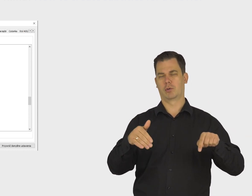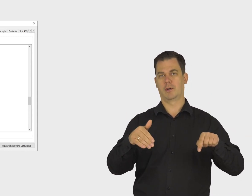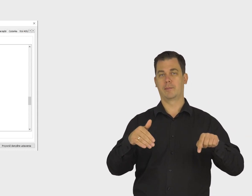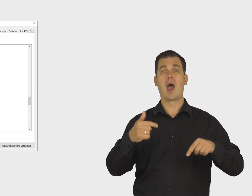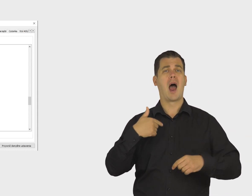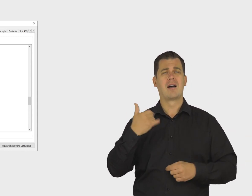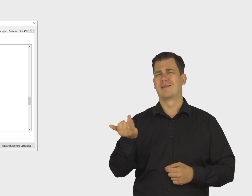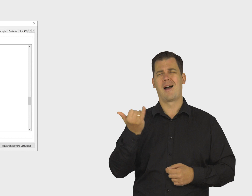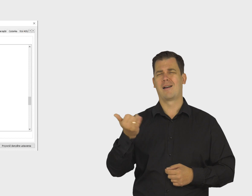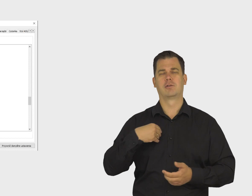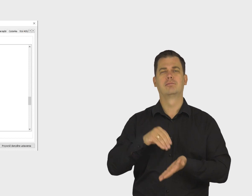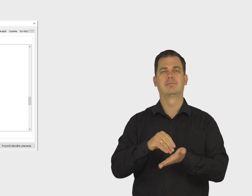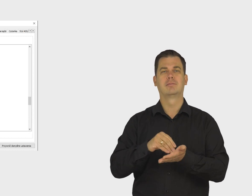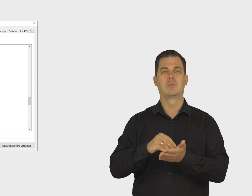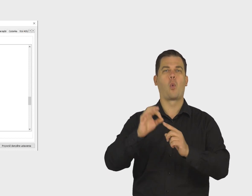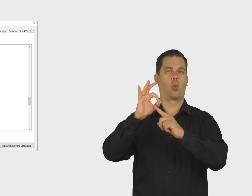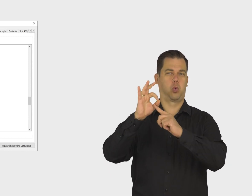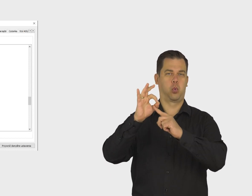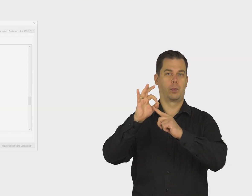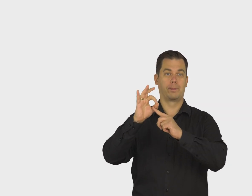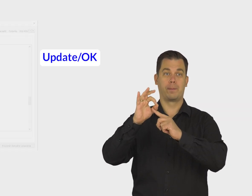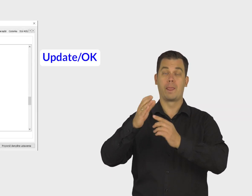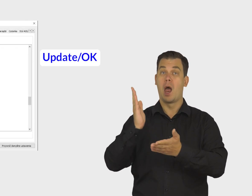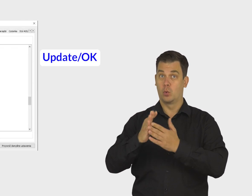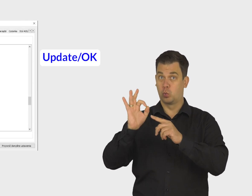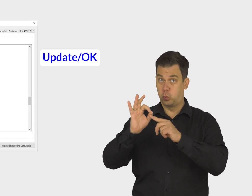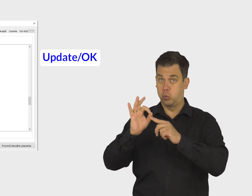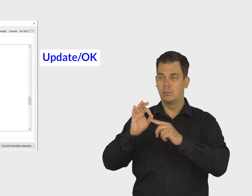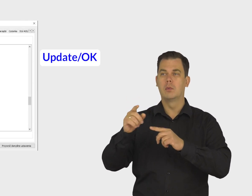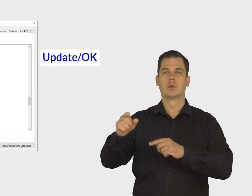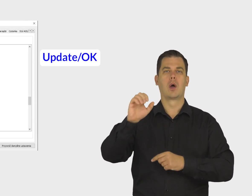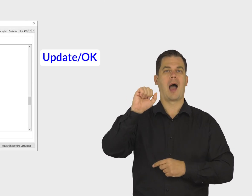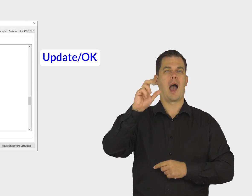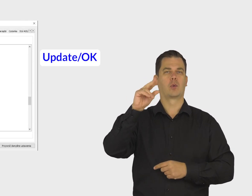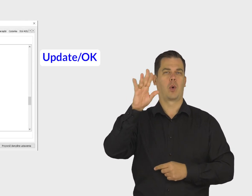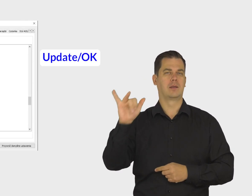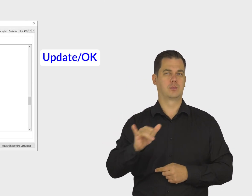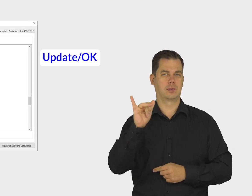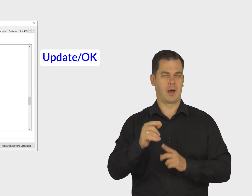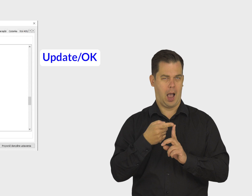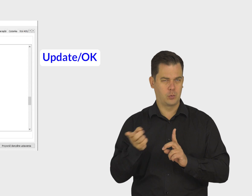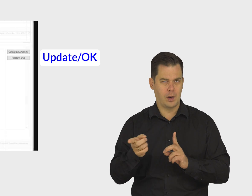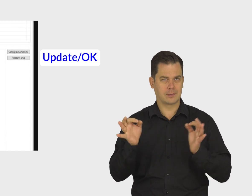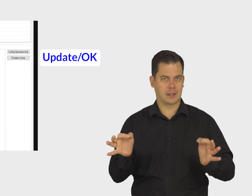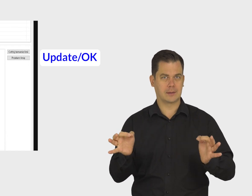My jako skrót przypisaliśmy literę Q. Po wybraniu kliknij Aktualizuj i OK.